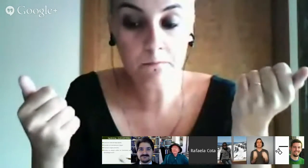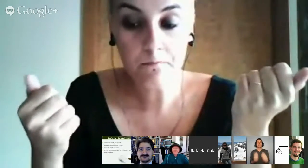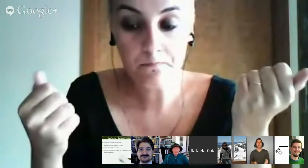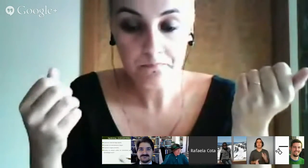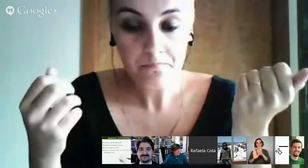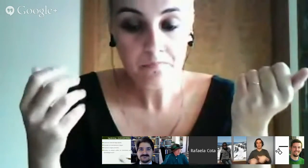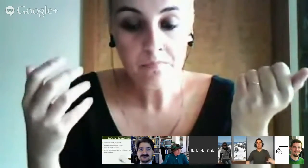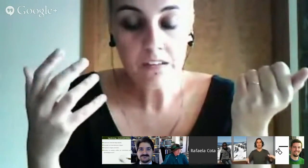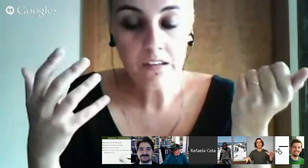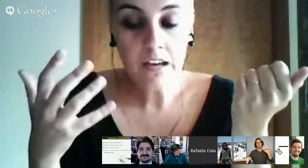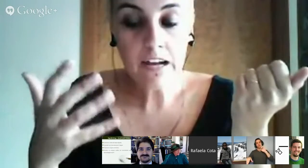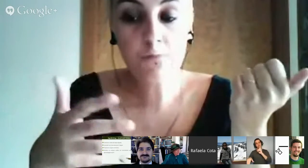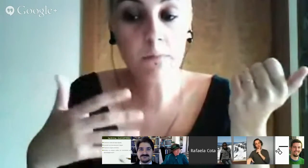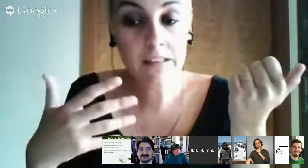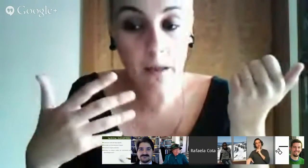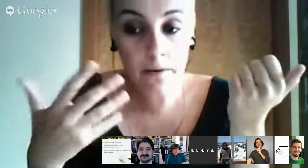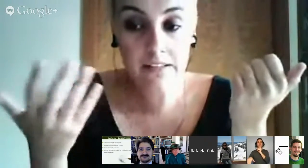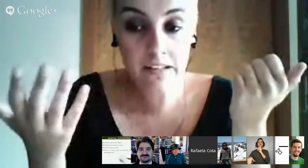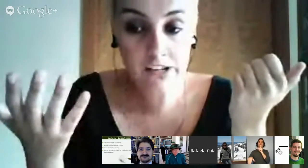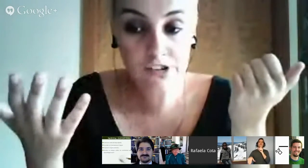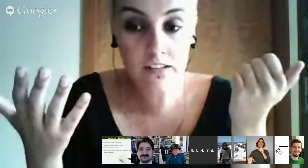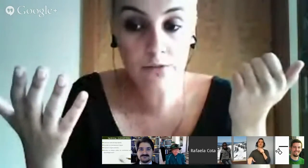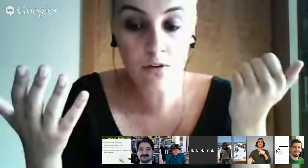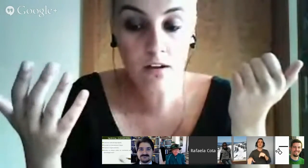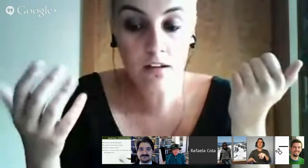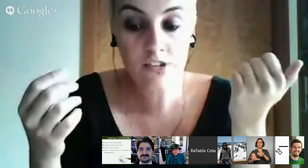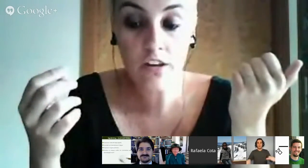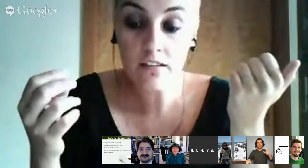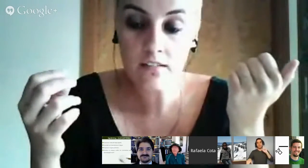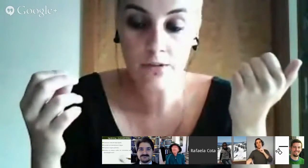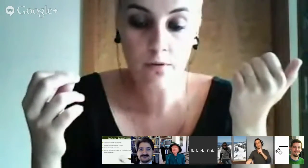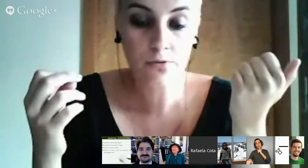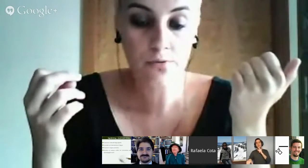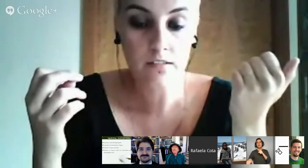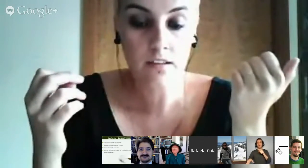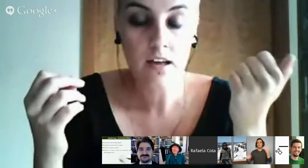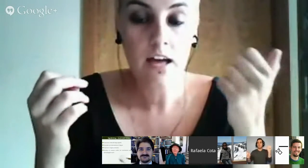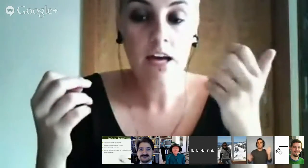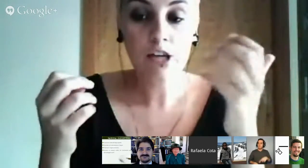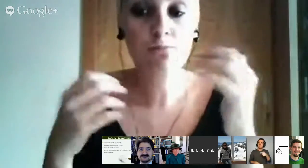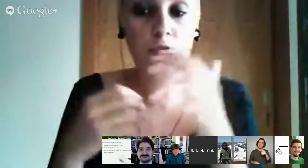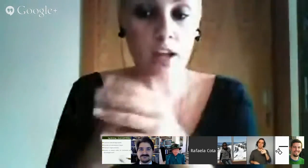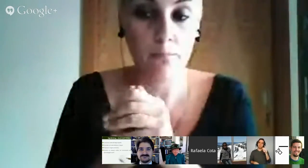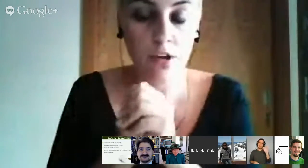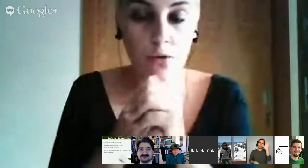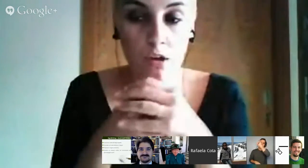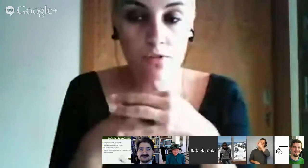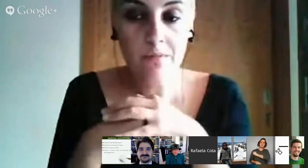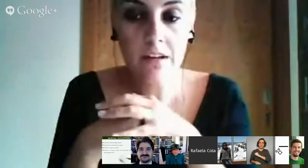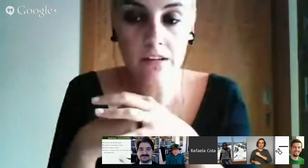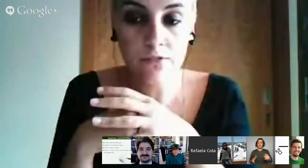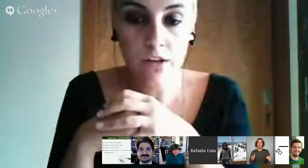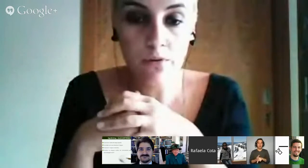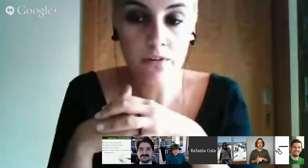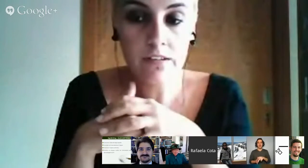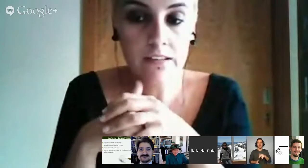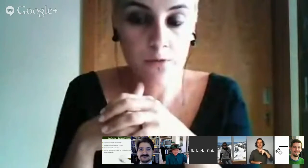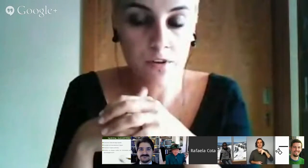experimenta a aprendizagem da escrita da língua portuguesa. Isto porquê? Porque eu, enquanto interno,